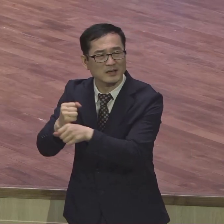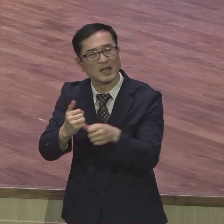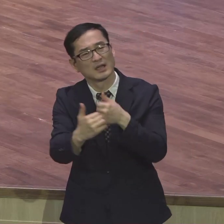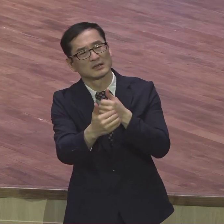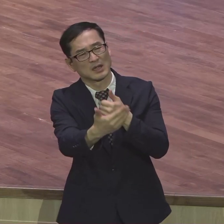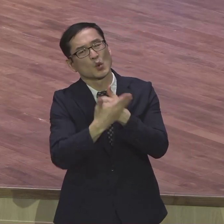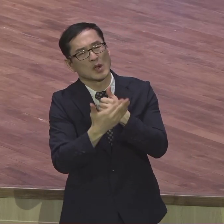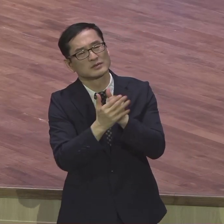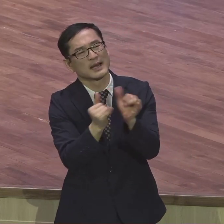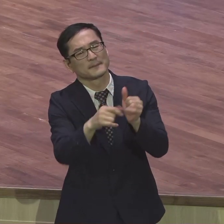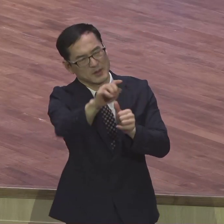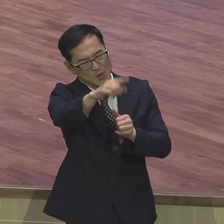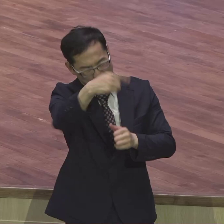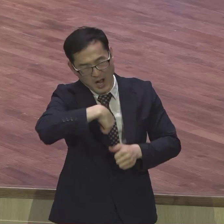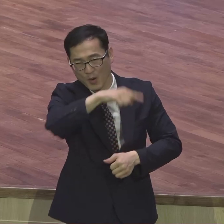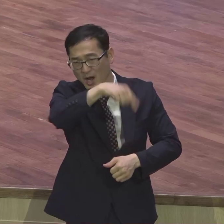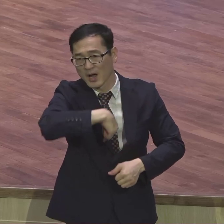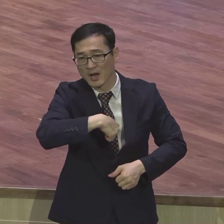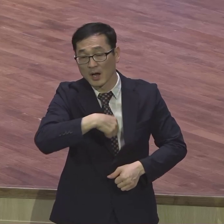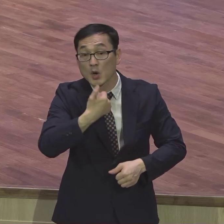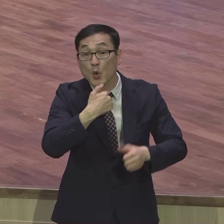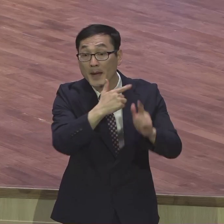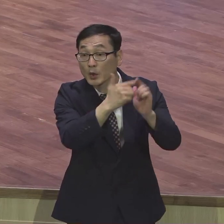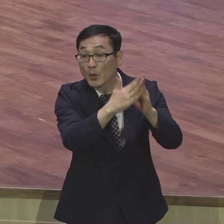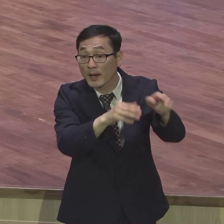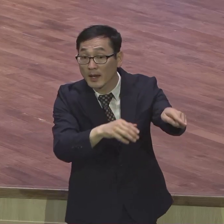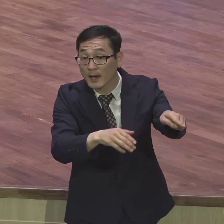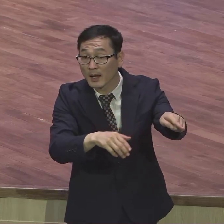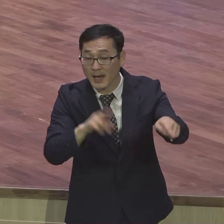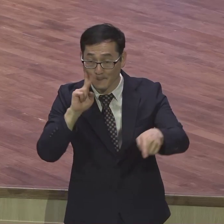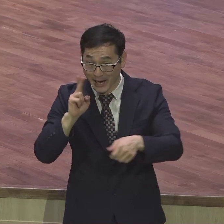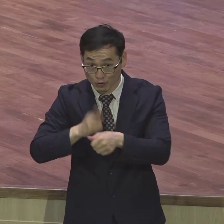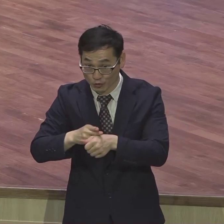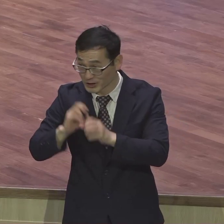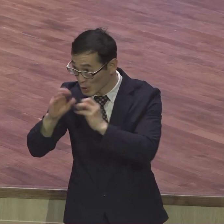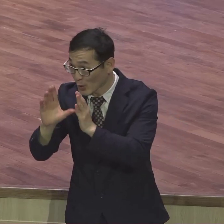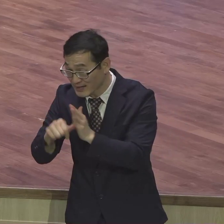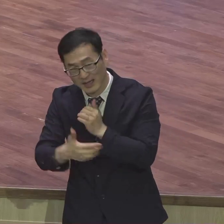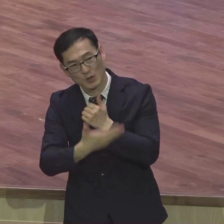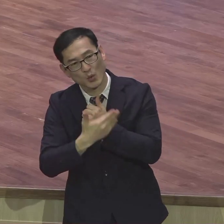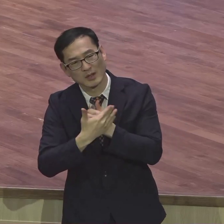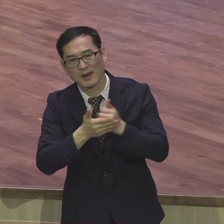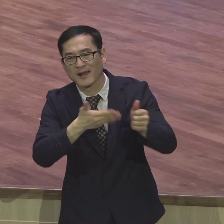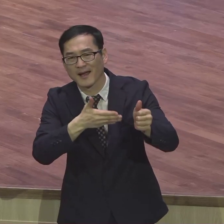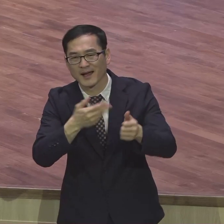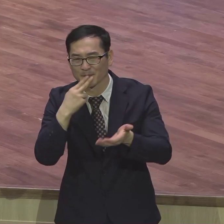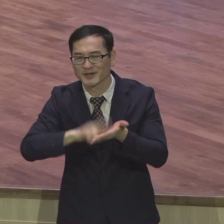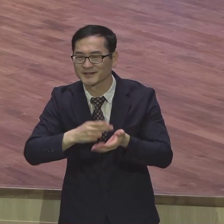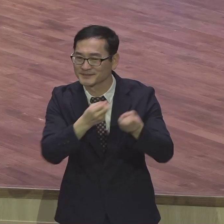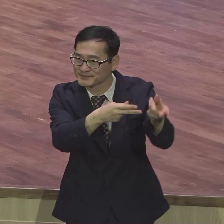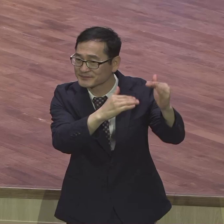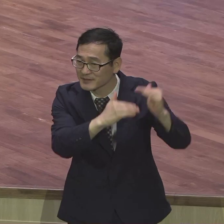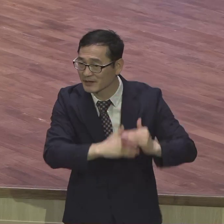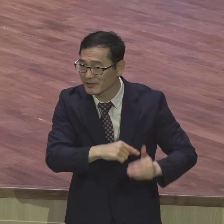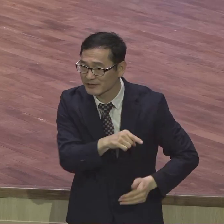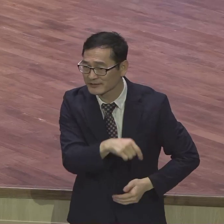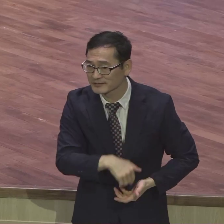로마 교회가 사도 바울의 성교사에게 좀 동력해달라 내가 나를 서바니아로